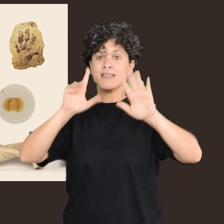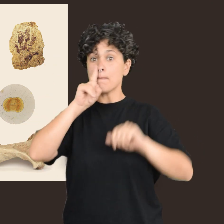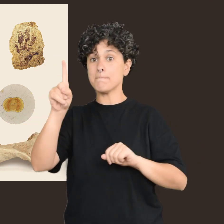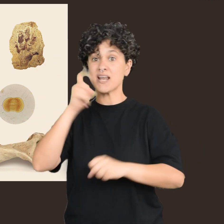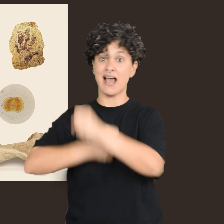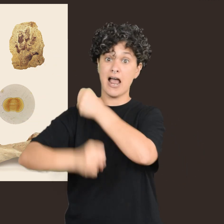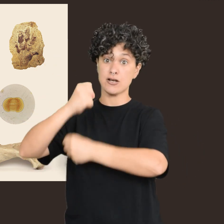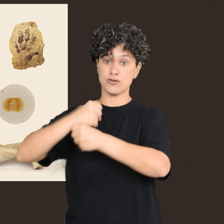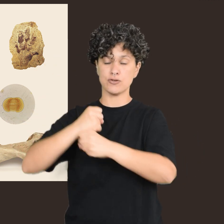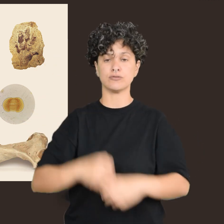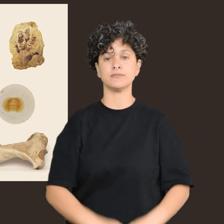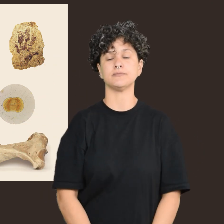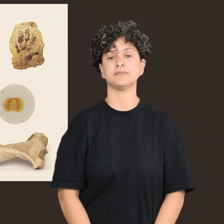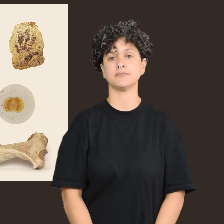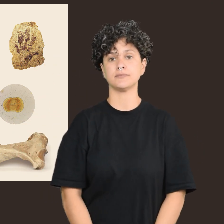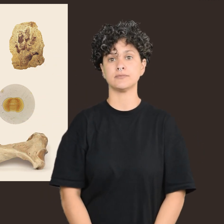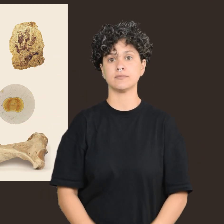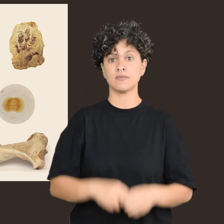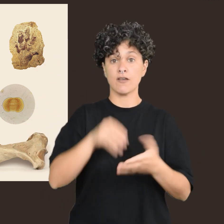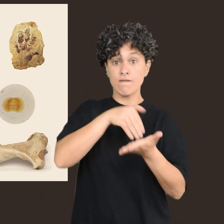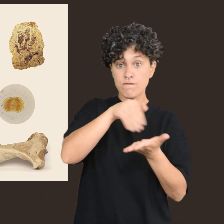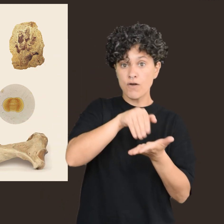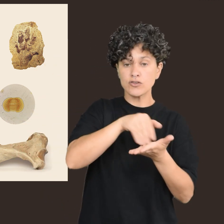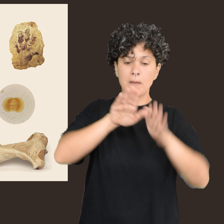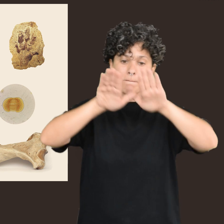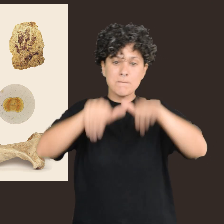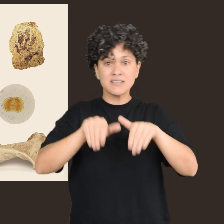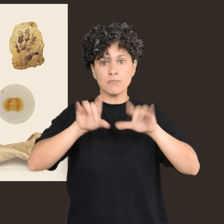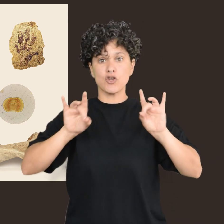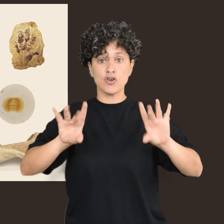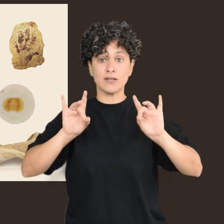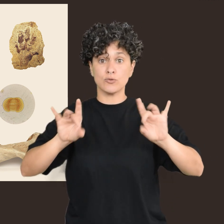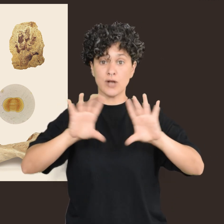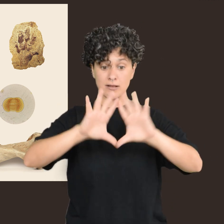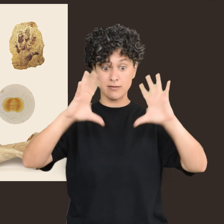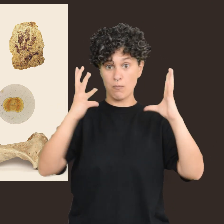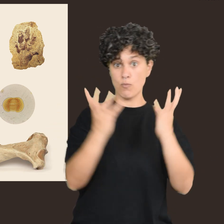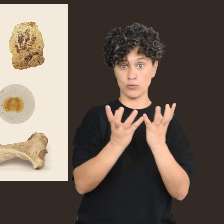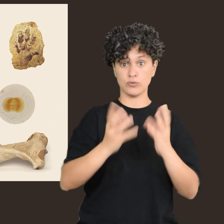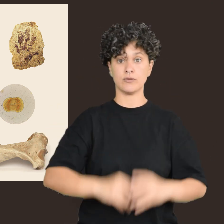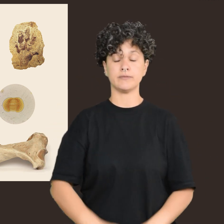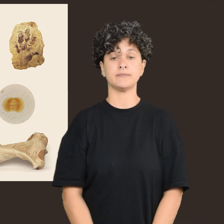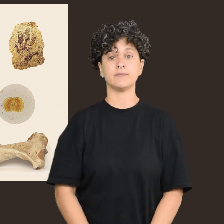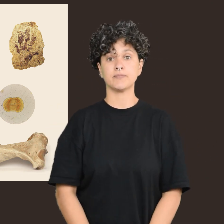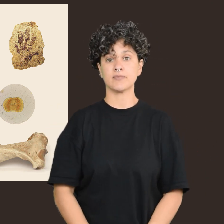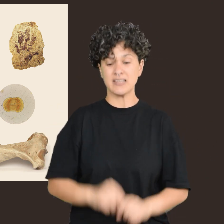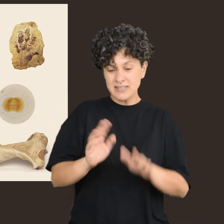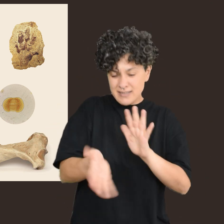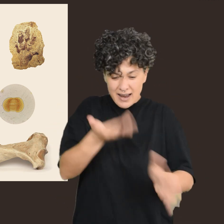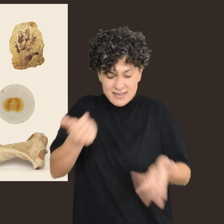Los fósiles forman parte del patrimonio natural de los países del mundo. La extracción de los restos fósiles puede